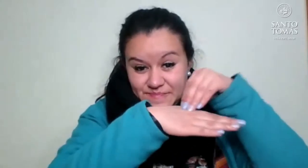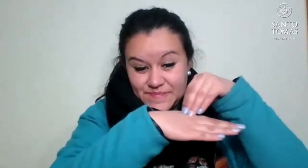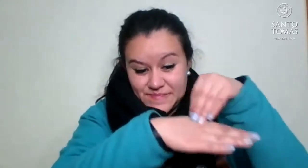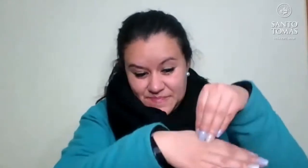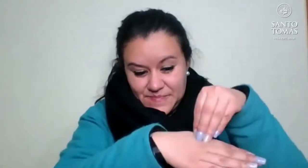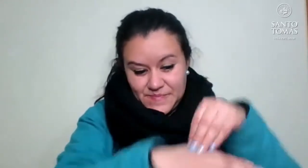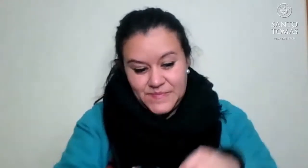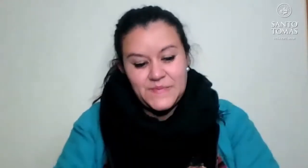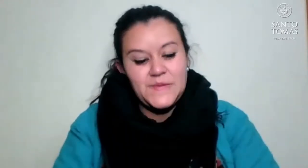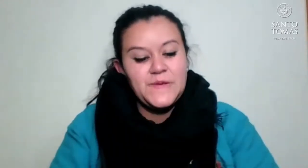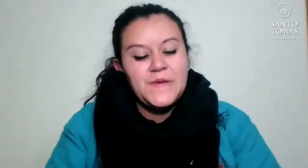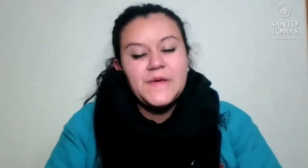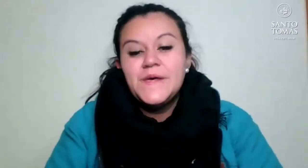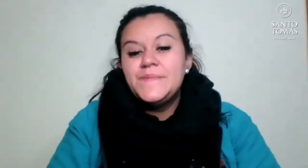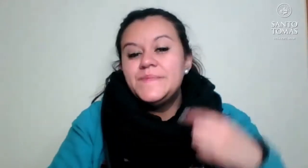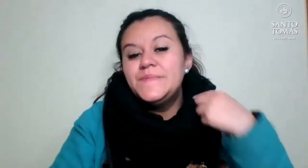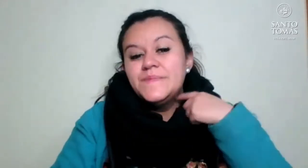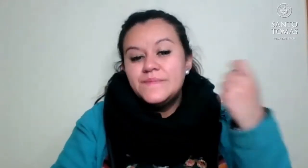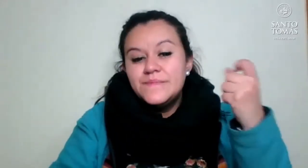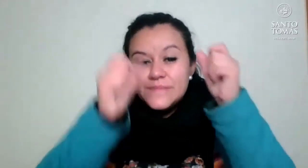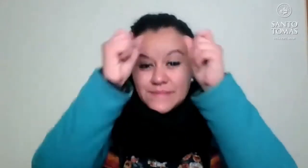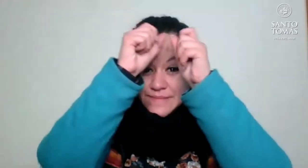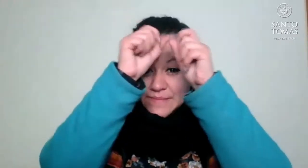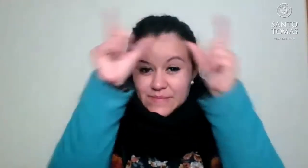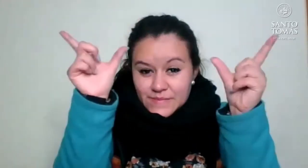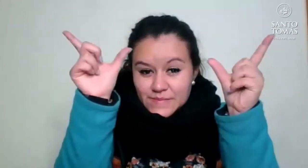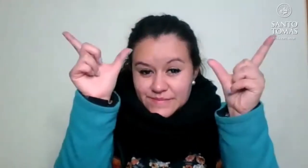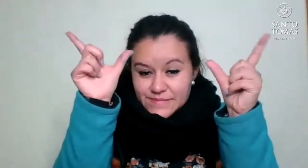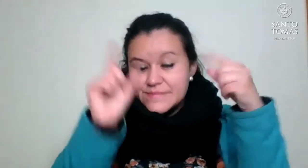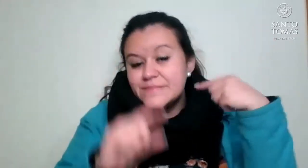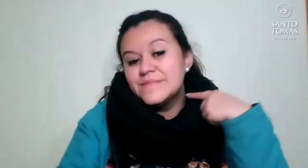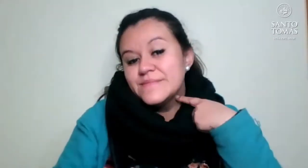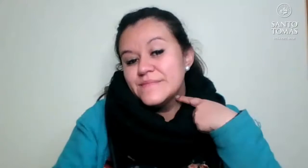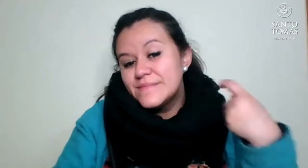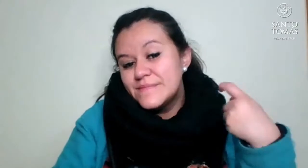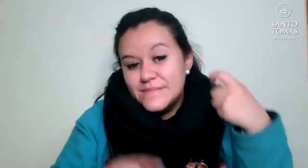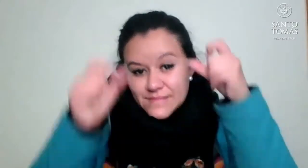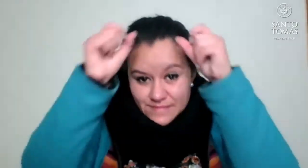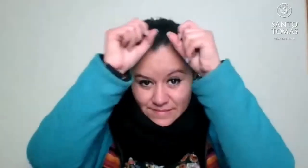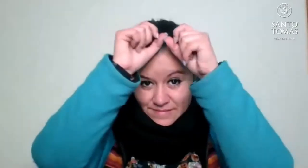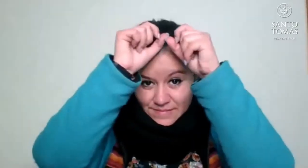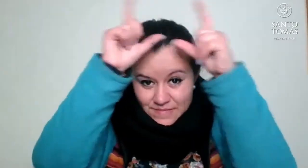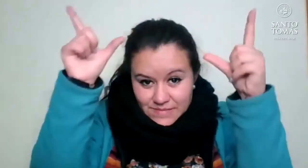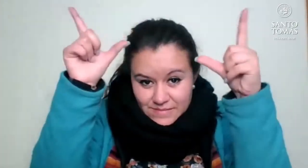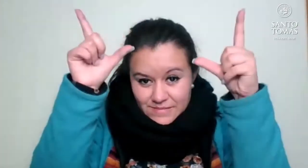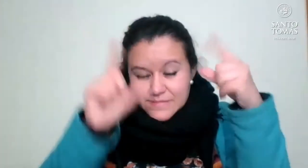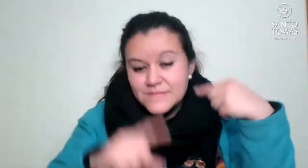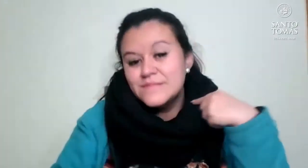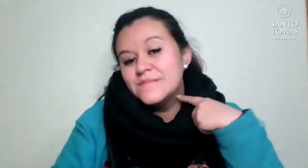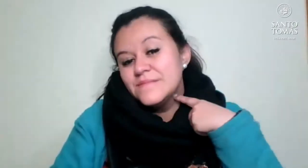¿Bien? Veamos algunas ciudades de Marga, Marga. Comenzamos por Quilpue. La ciudad de Quilpue.